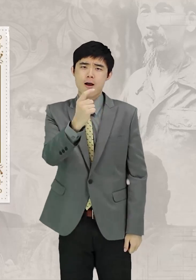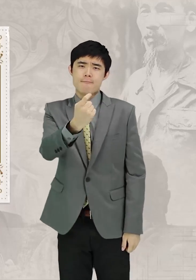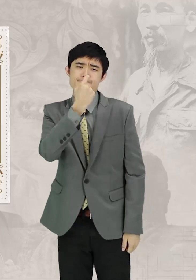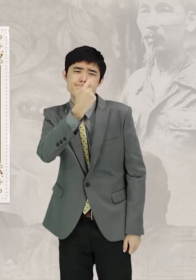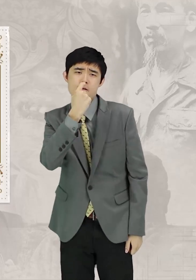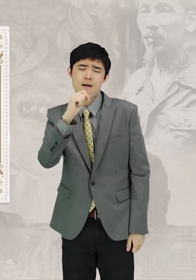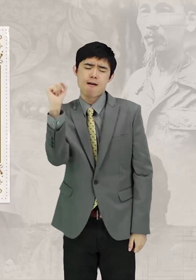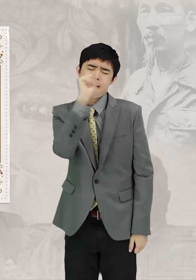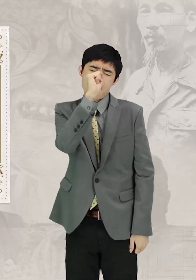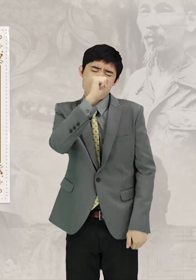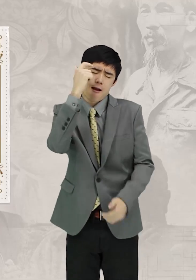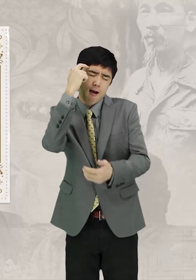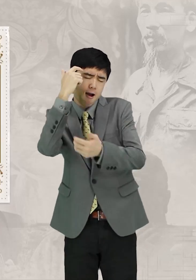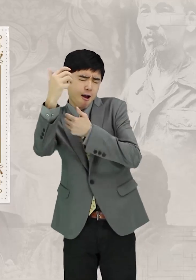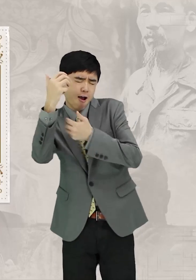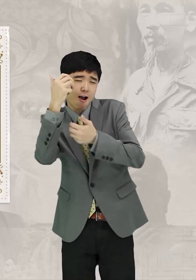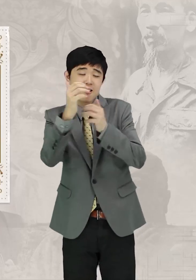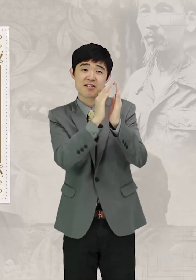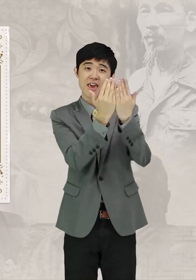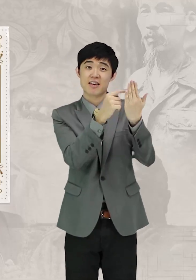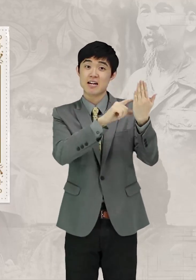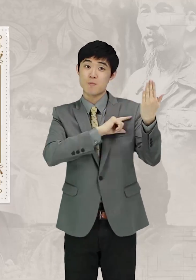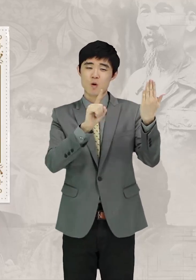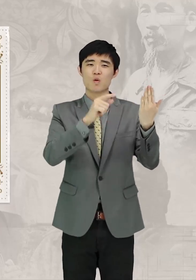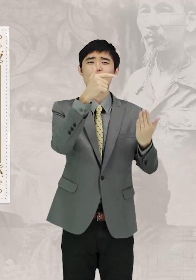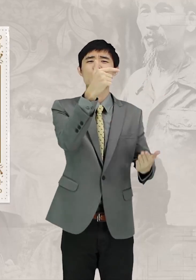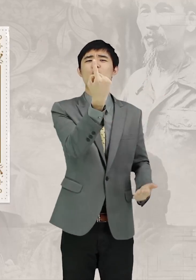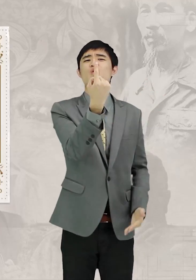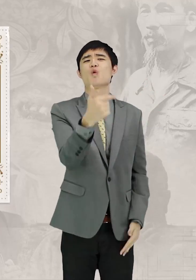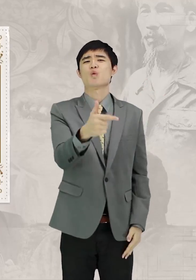어찌나 배우는 것을 좋아했는지라는 책의 첫머리에